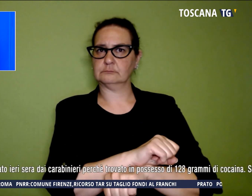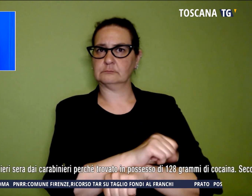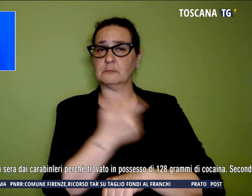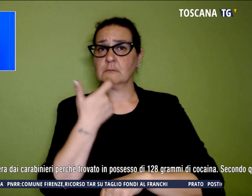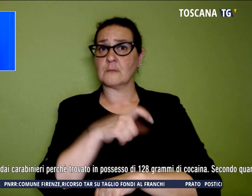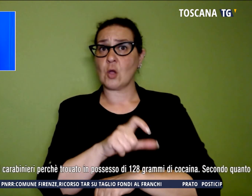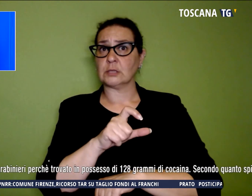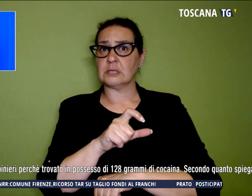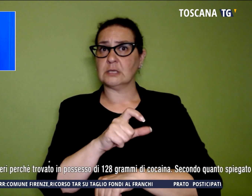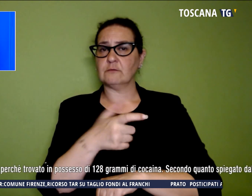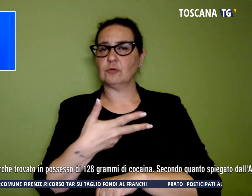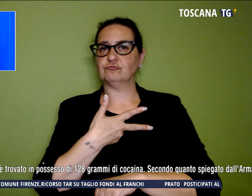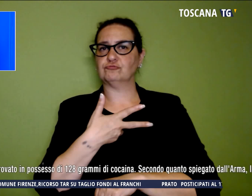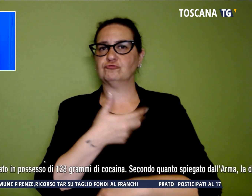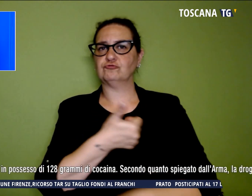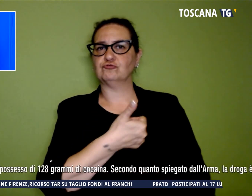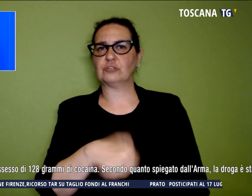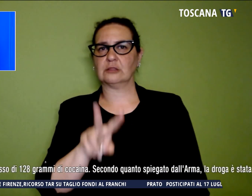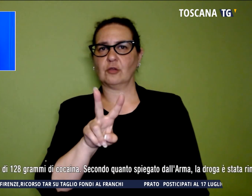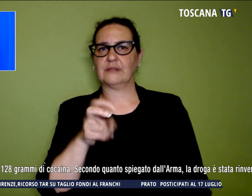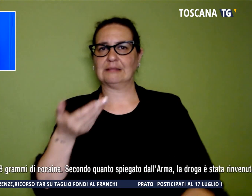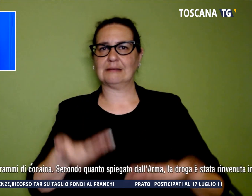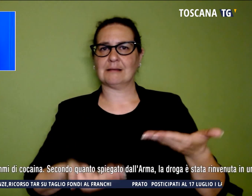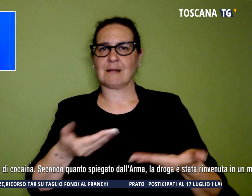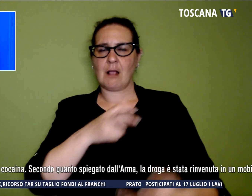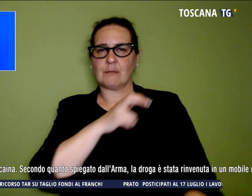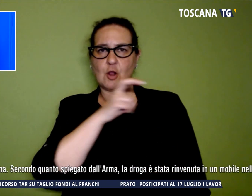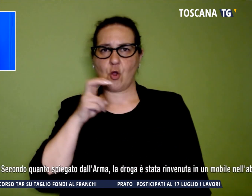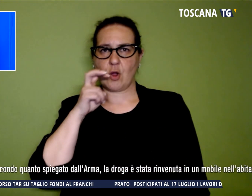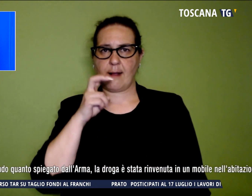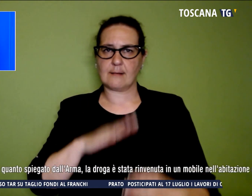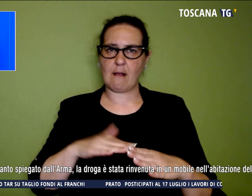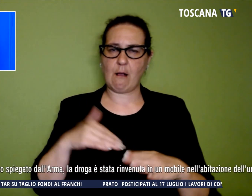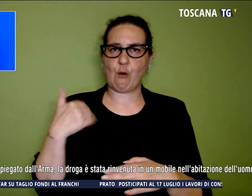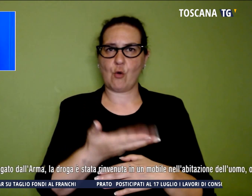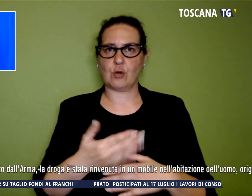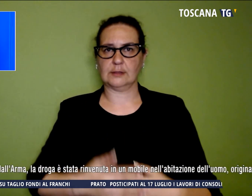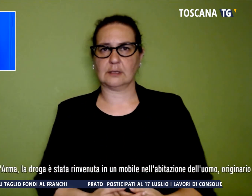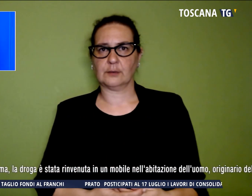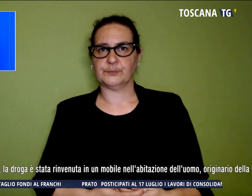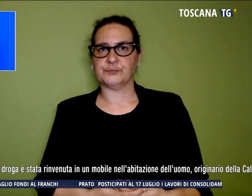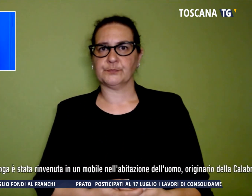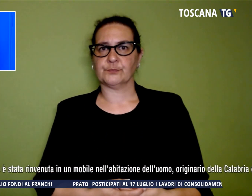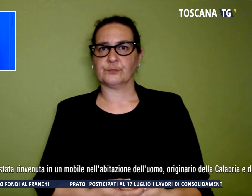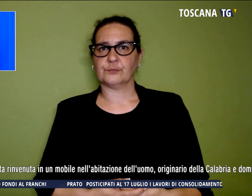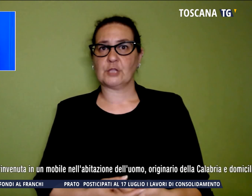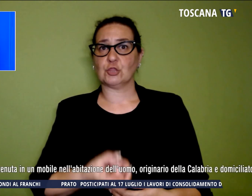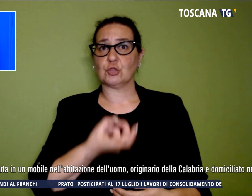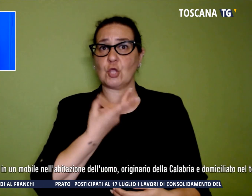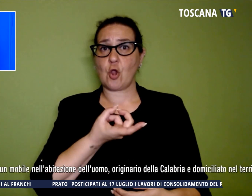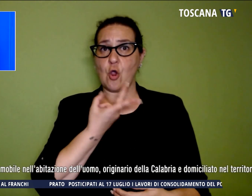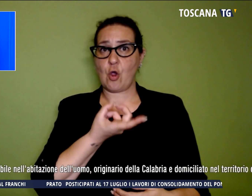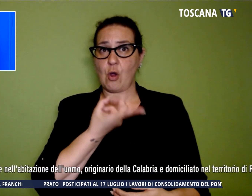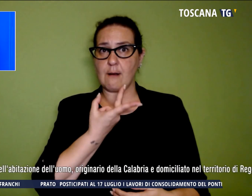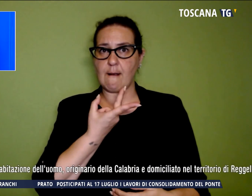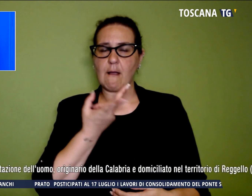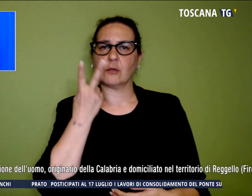di oltre 120 grammi di cocaina. La droga è stata rinvenuta in un mobile nell